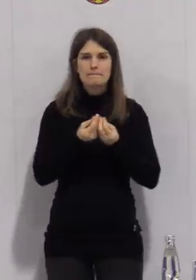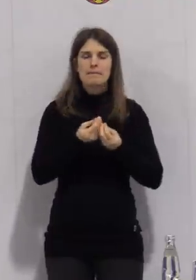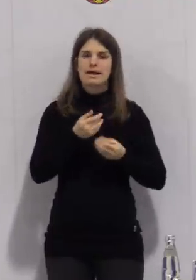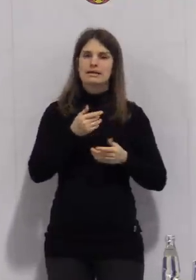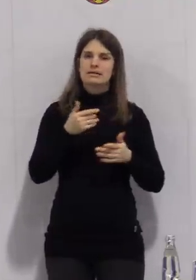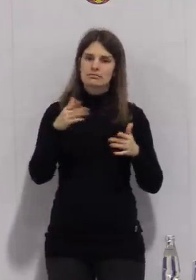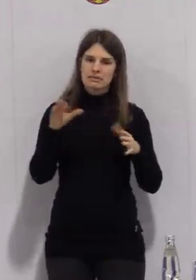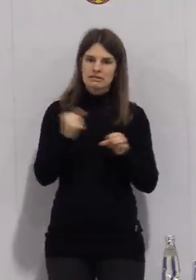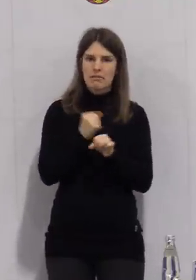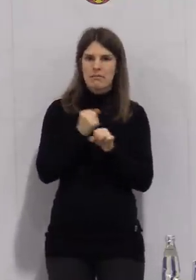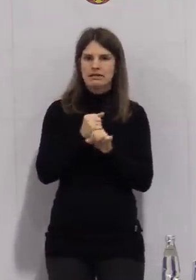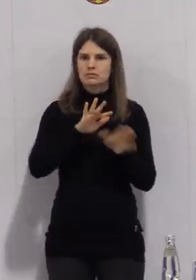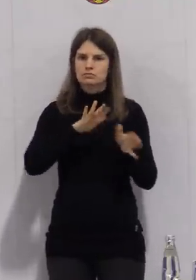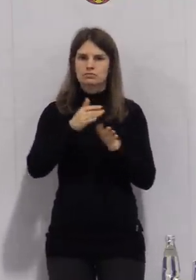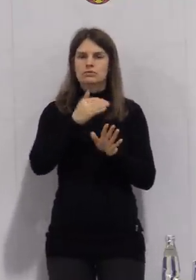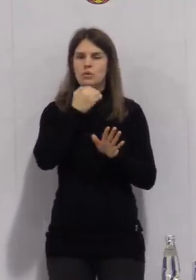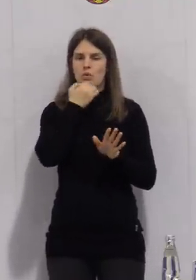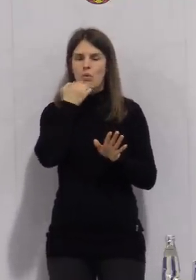stabil in den Kliniken.